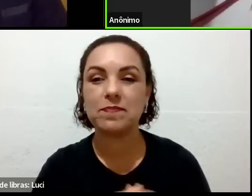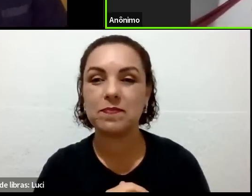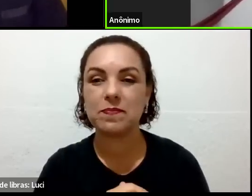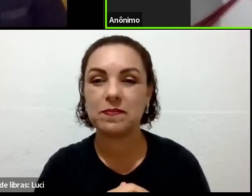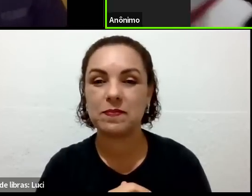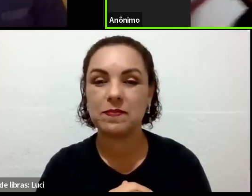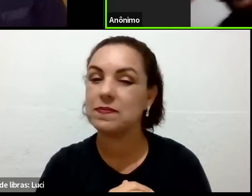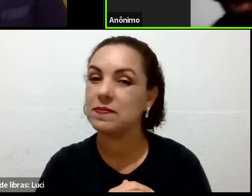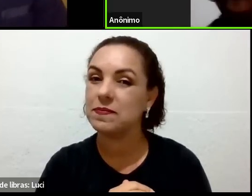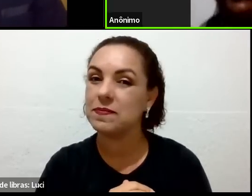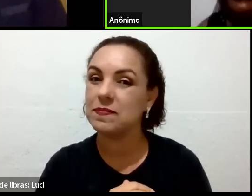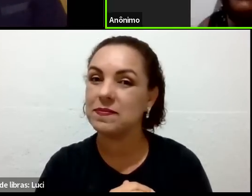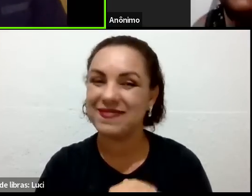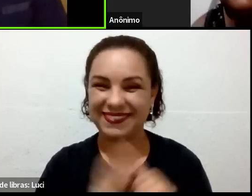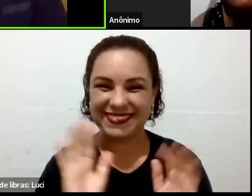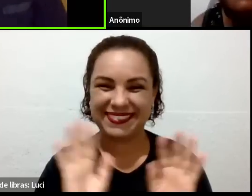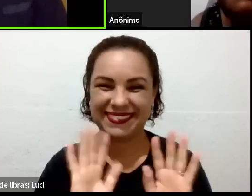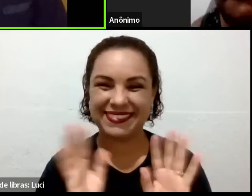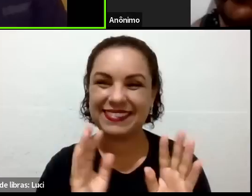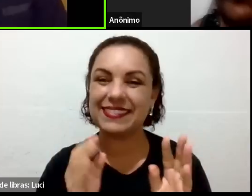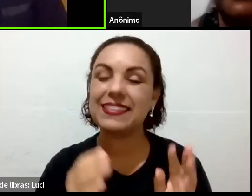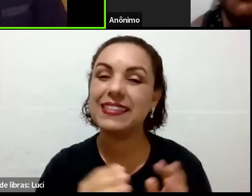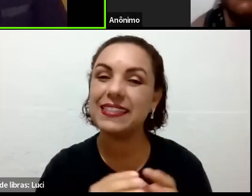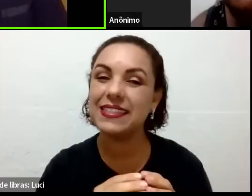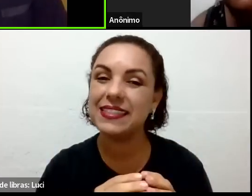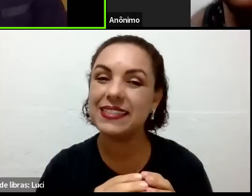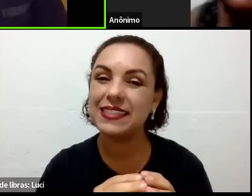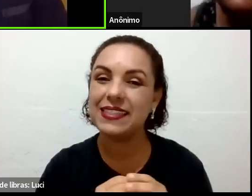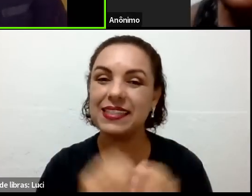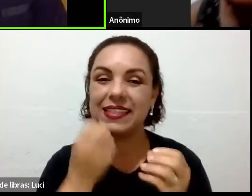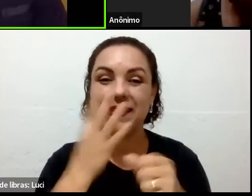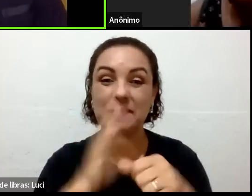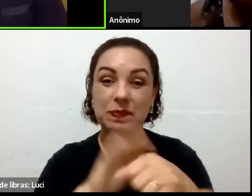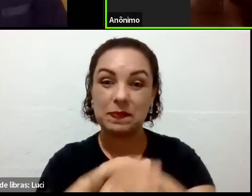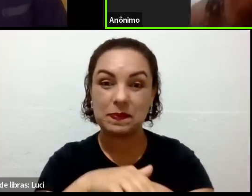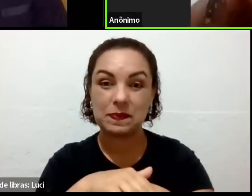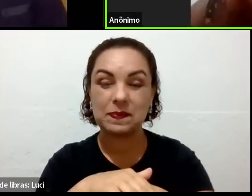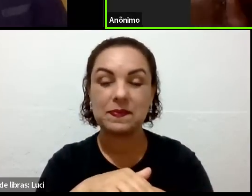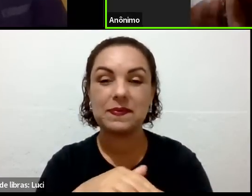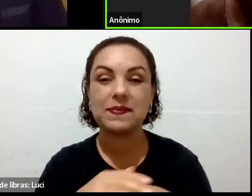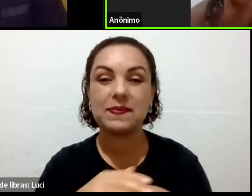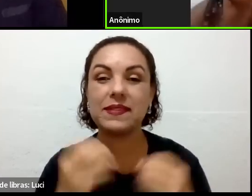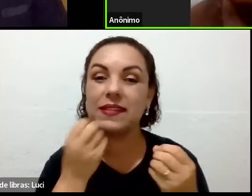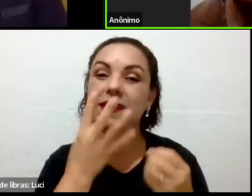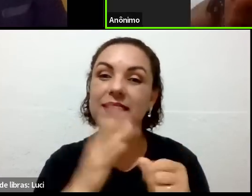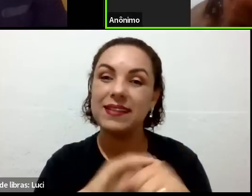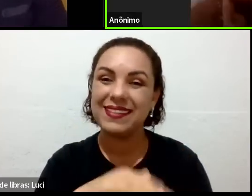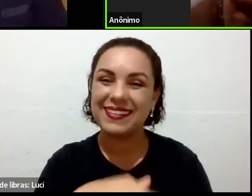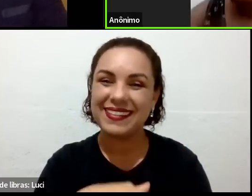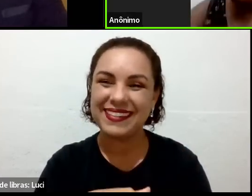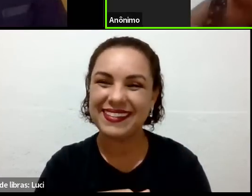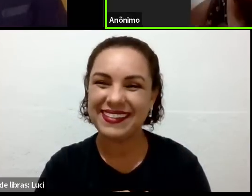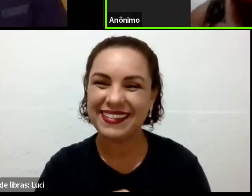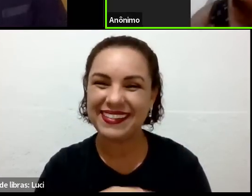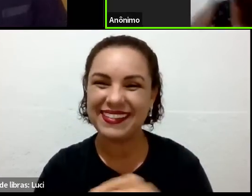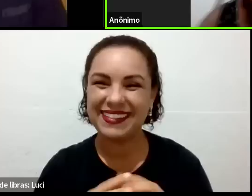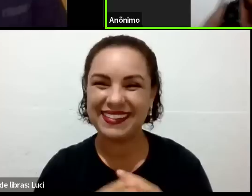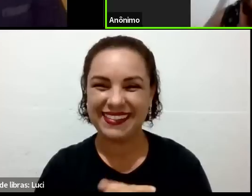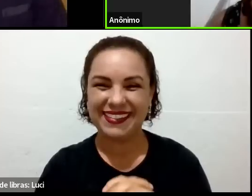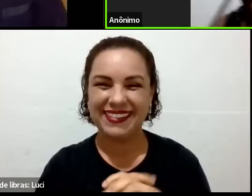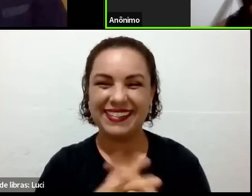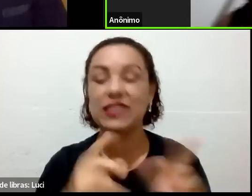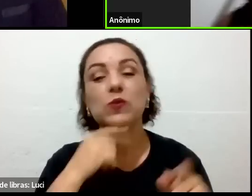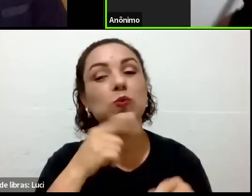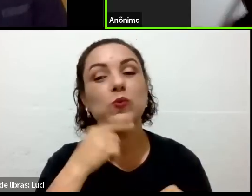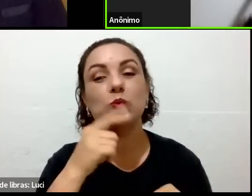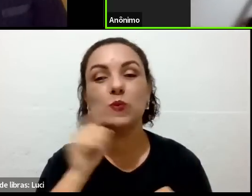Aí pronto, agora sim. Boa noite, boa noite, é porque ele não sabe nada.